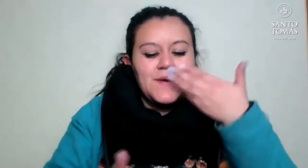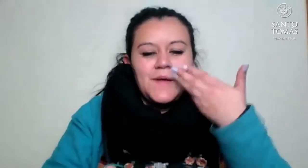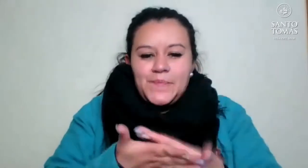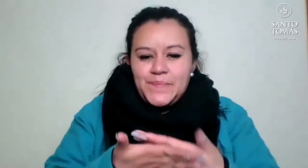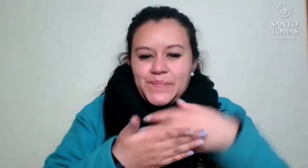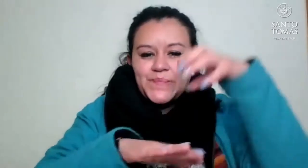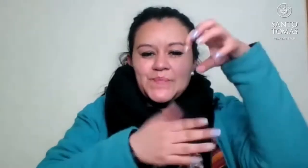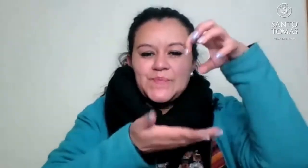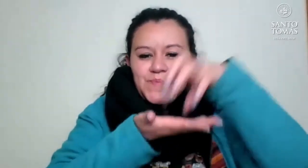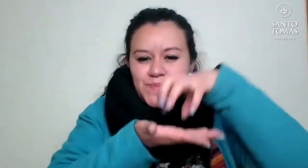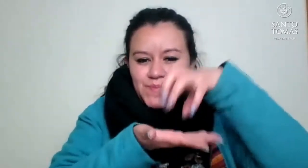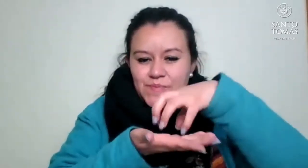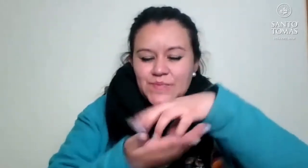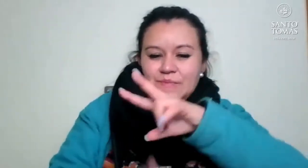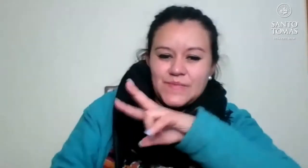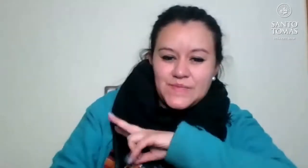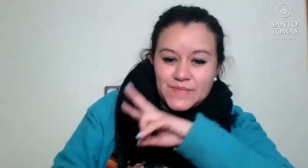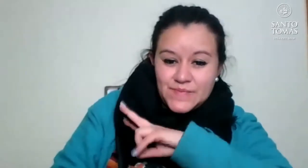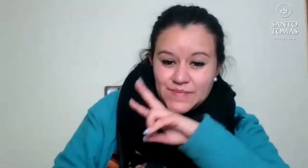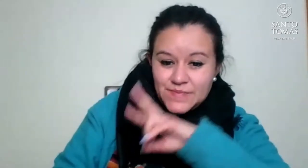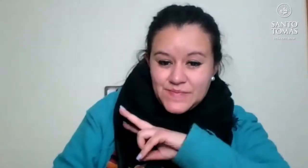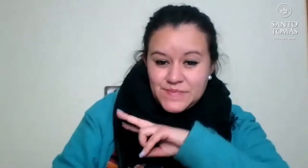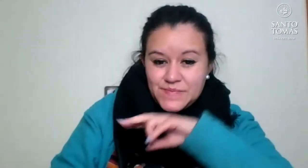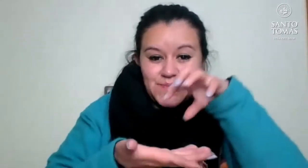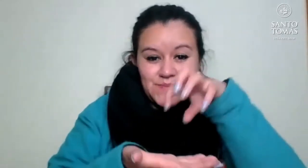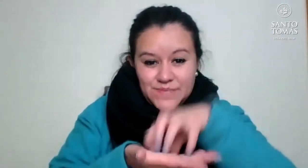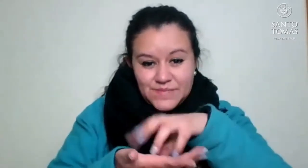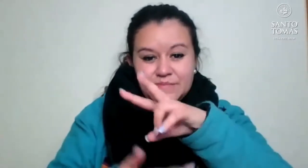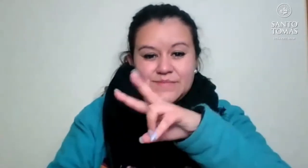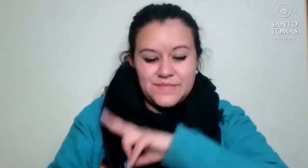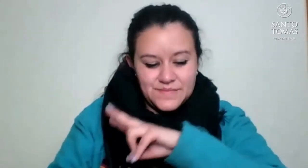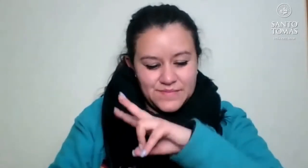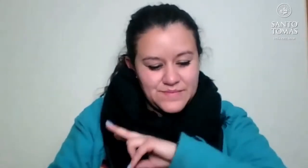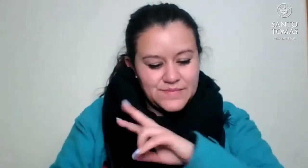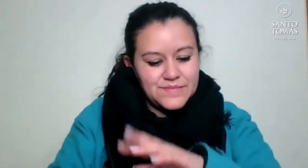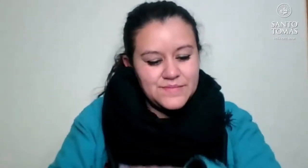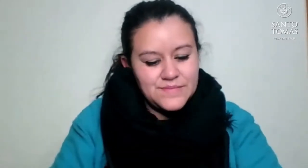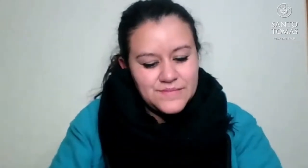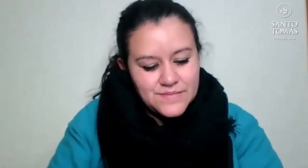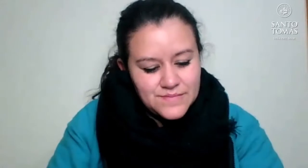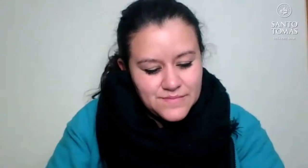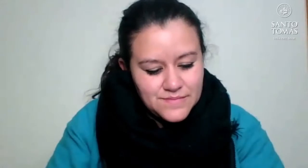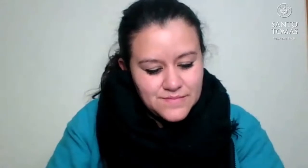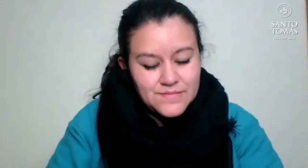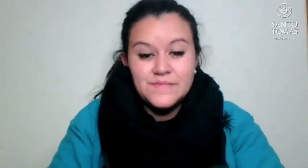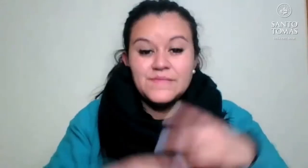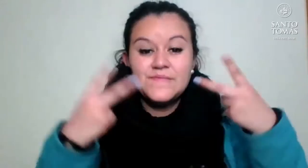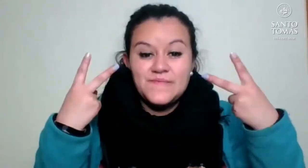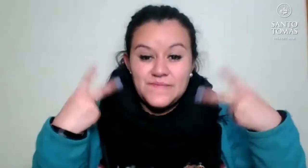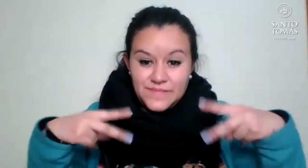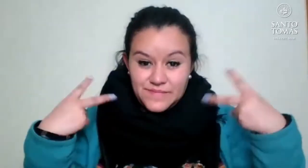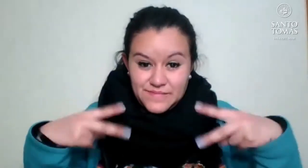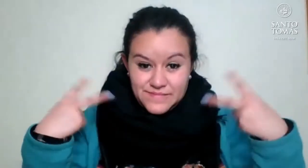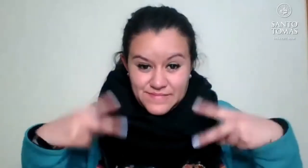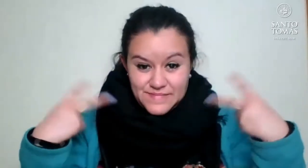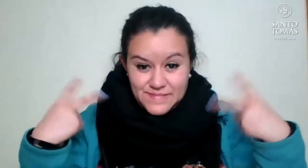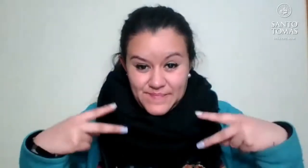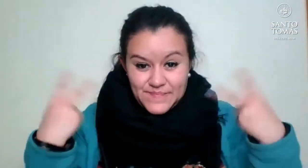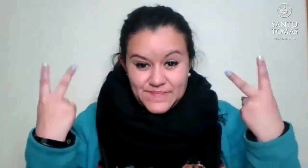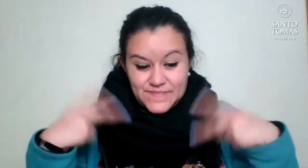Seguimos, entonces. ¿Qué ciudades encontramos en la región de Valparaíso? Tenemos la región... O